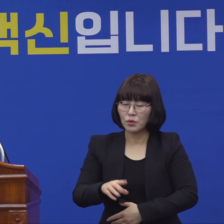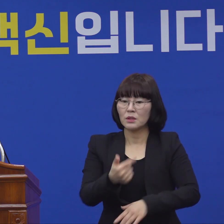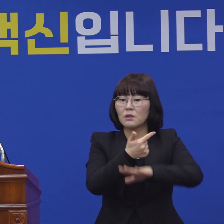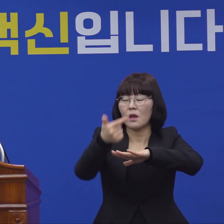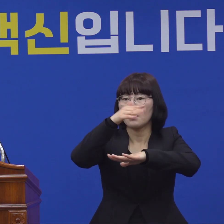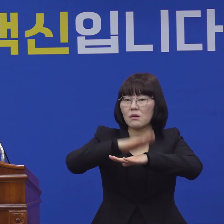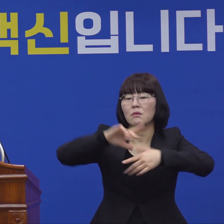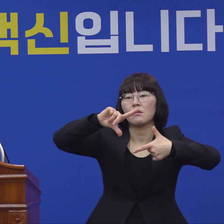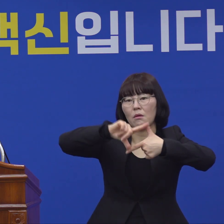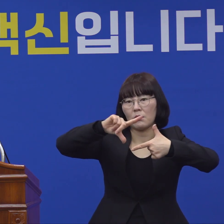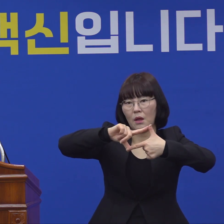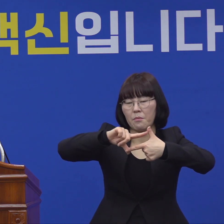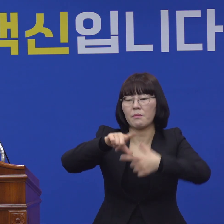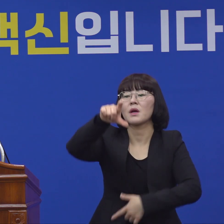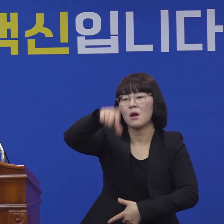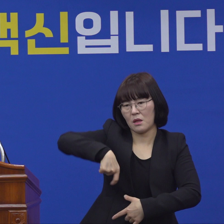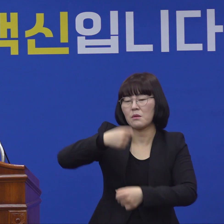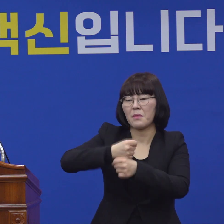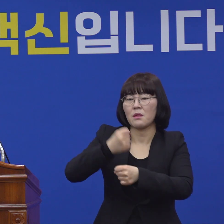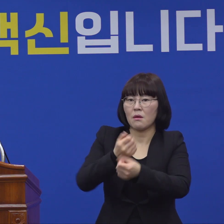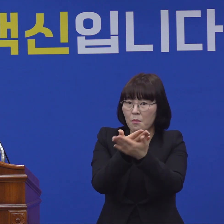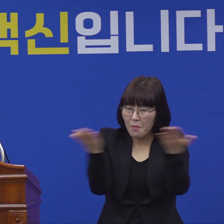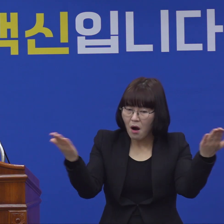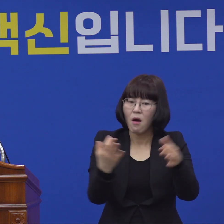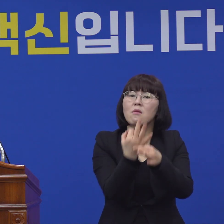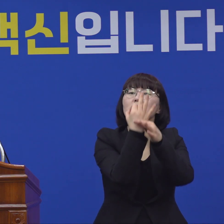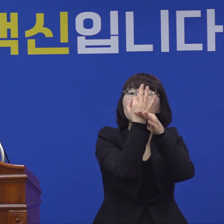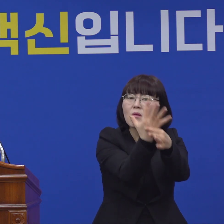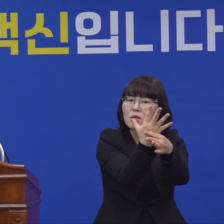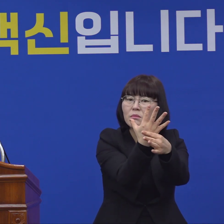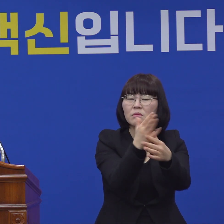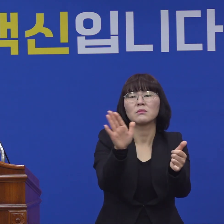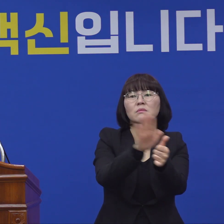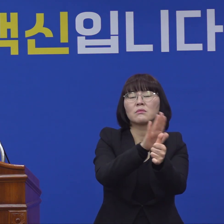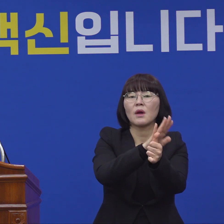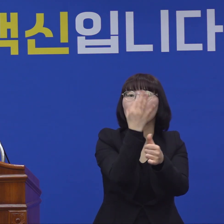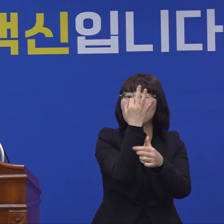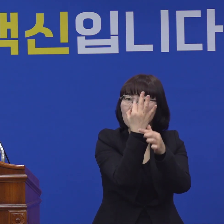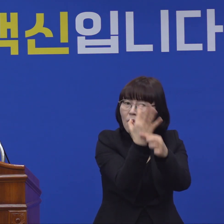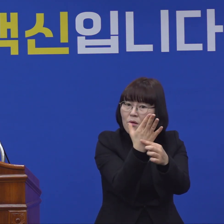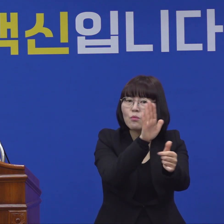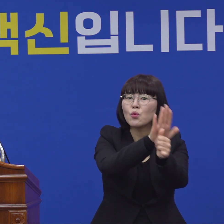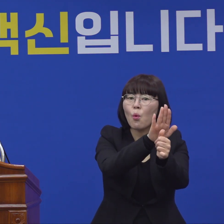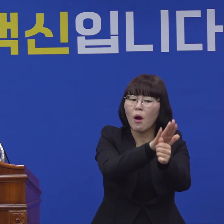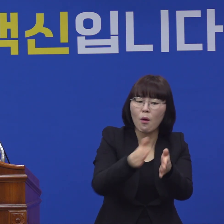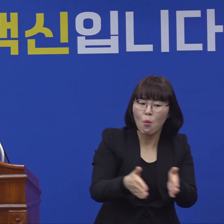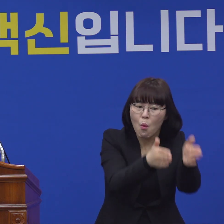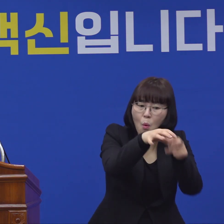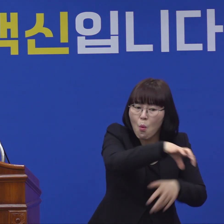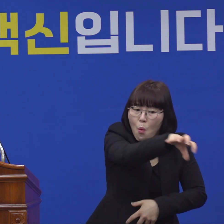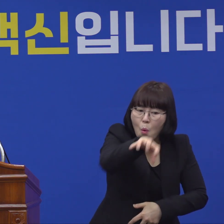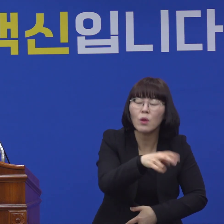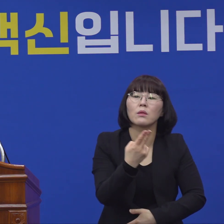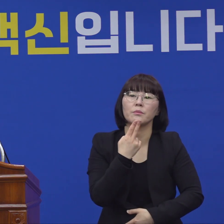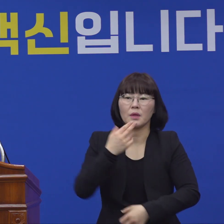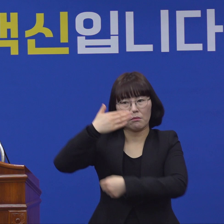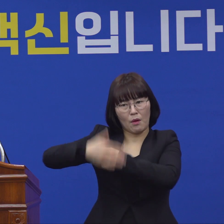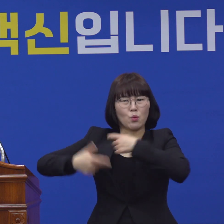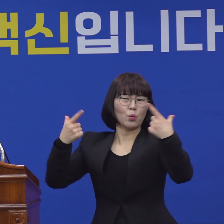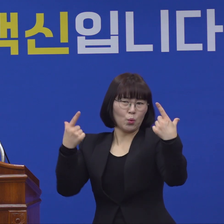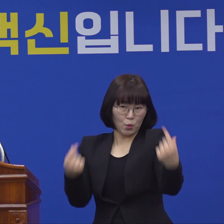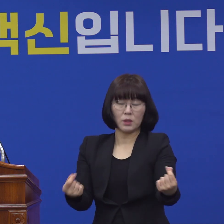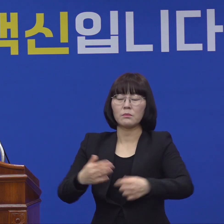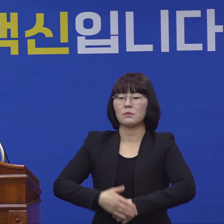선불카드로 지급하는 등 현금으로 지급하는 곳은 없는 것으로 파악하고 있습니다. 둘째,